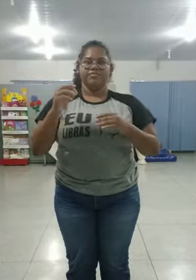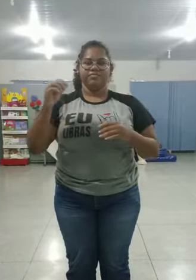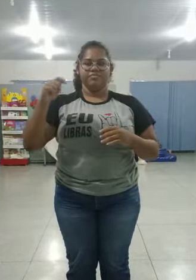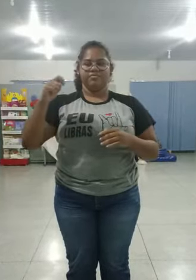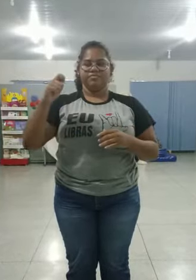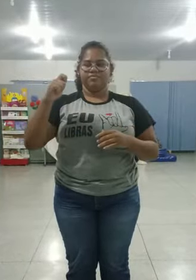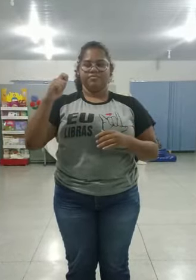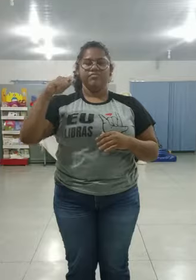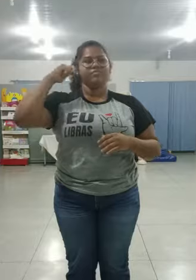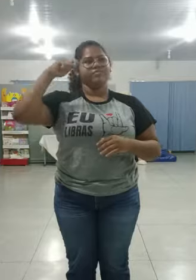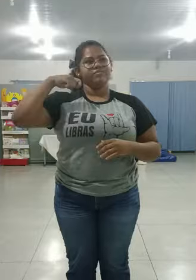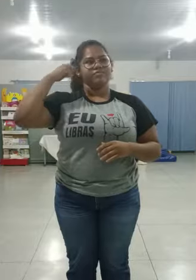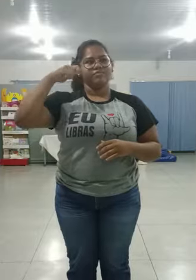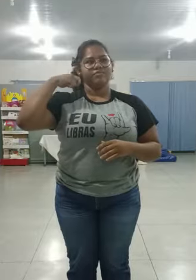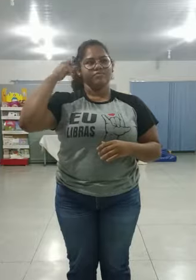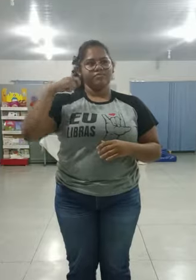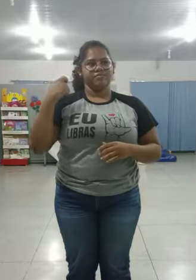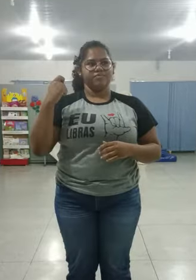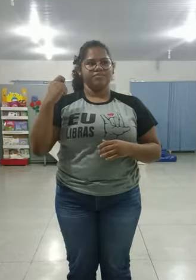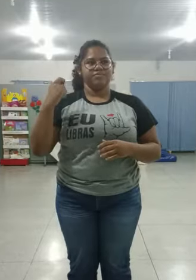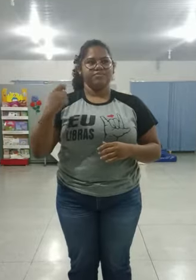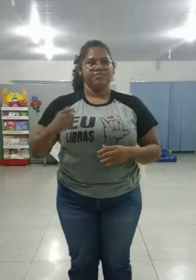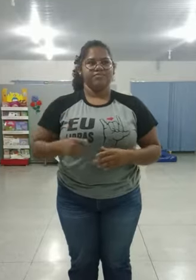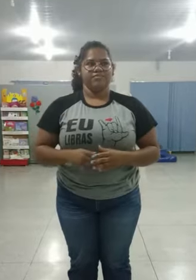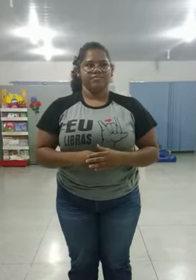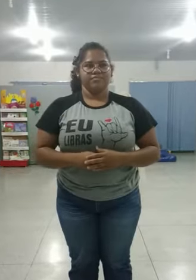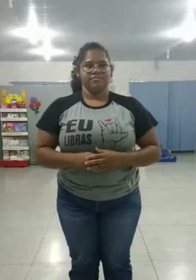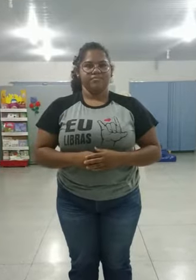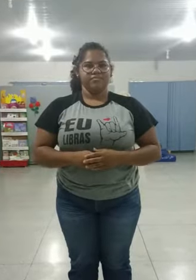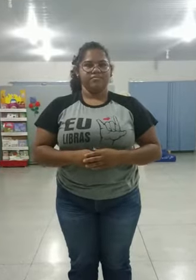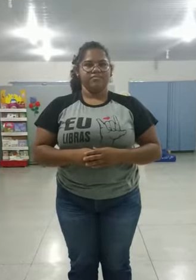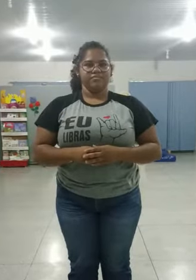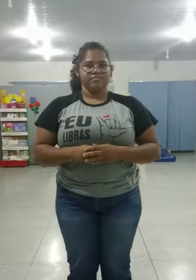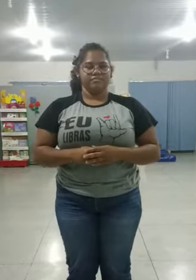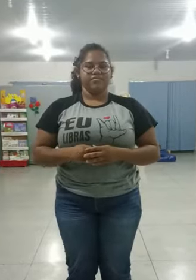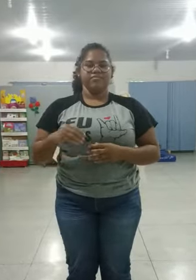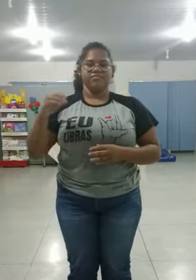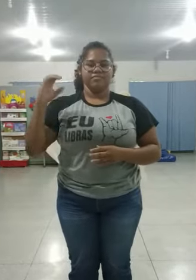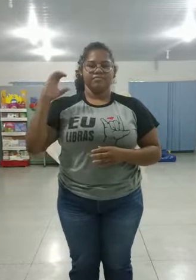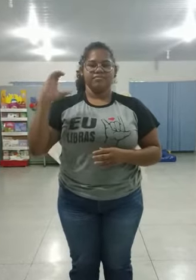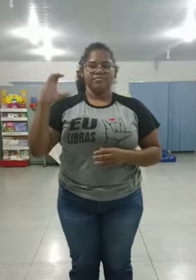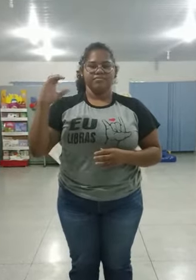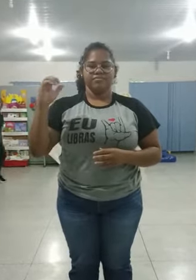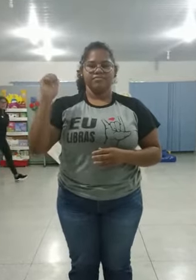Gente, alguém tem um pouco de grandeza? Camila gosta de música. Você vê?